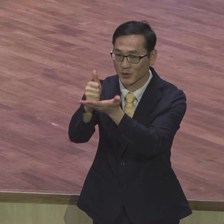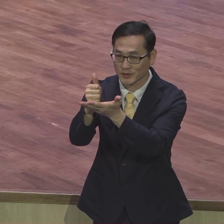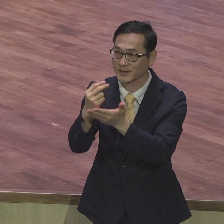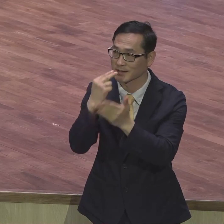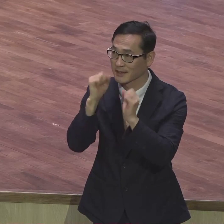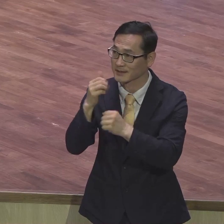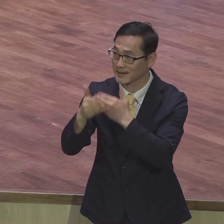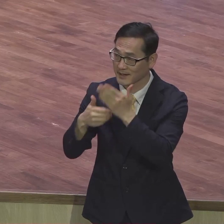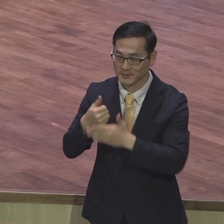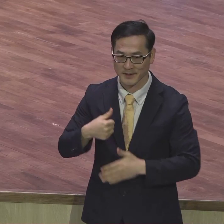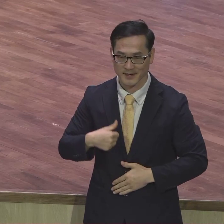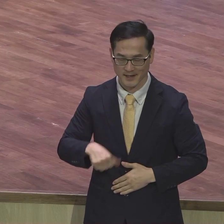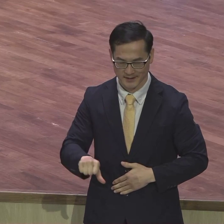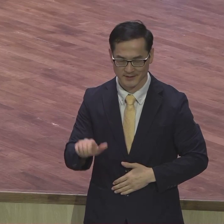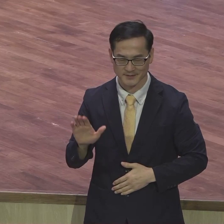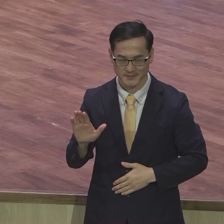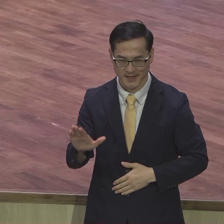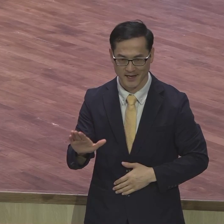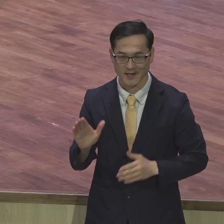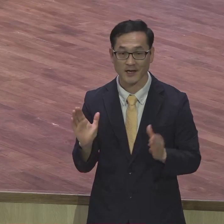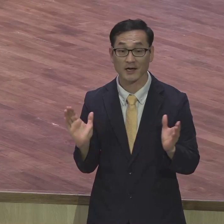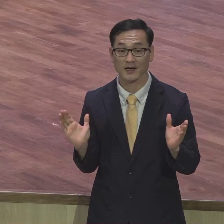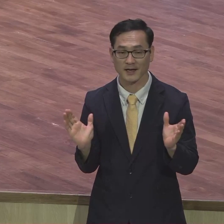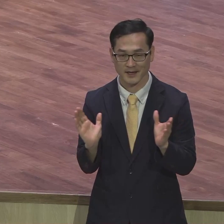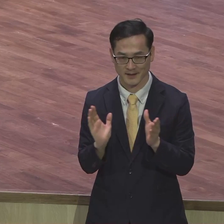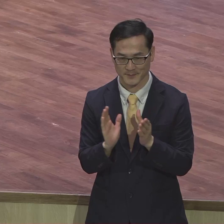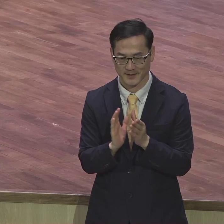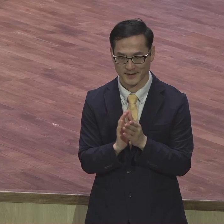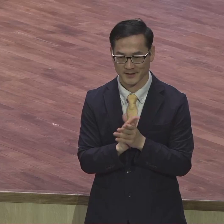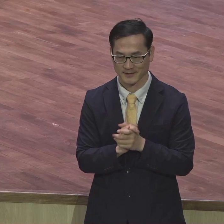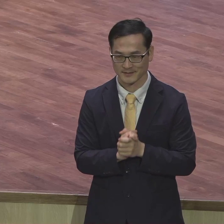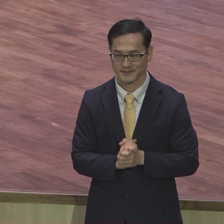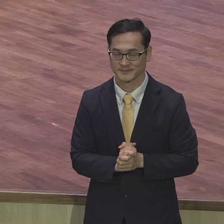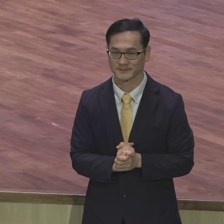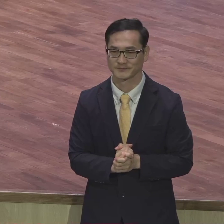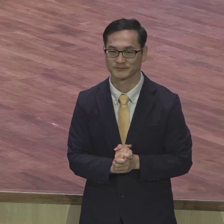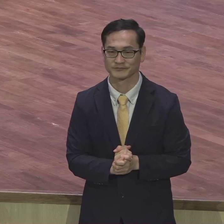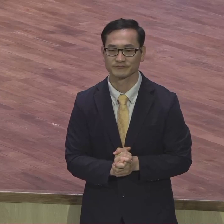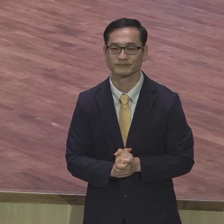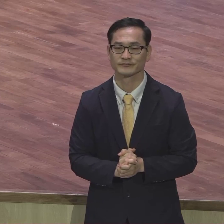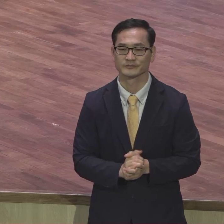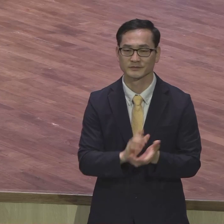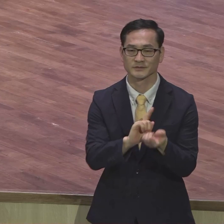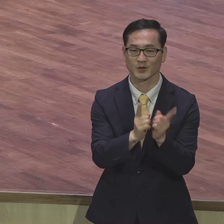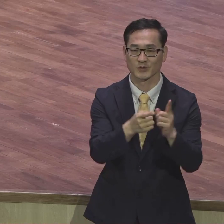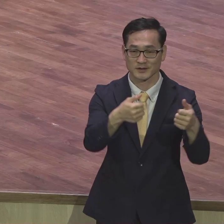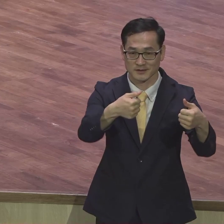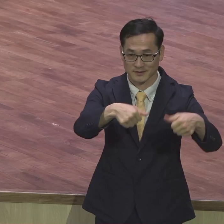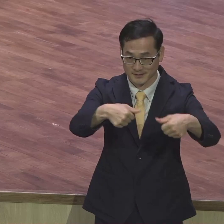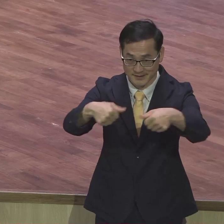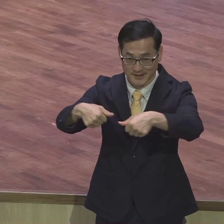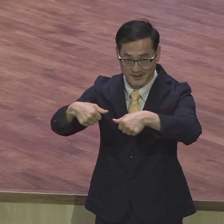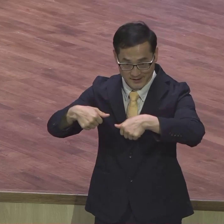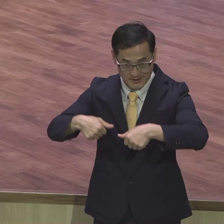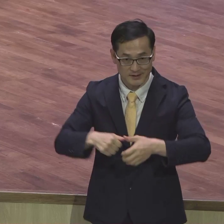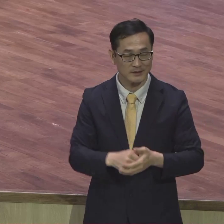살아계신 하나님의 아들이십니다 아멘 우리 해외 성도들도 같이 서로 다 인사합시다 불신자를